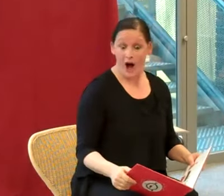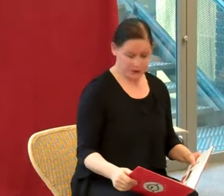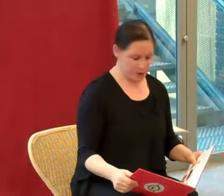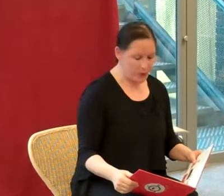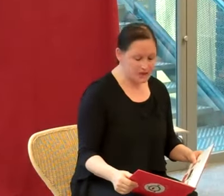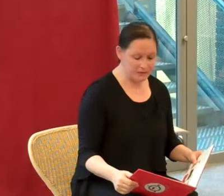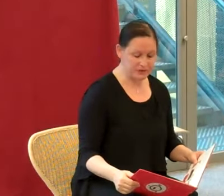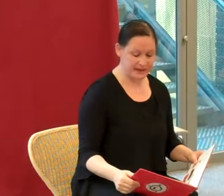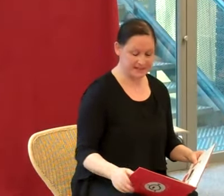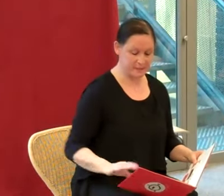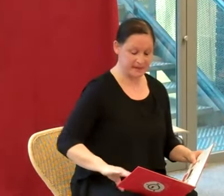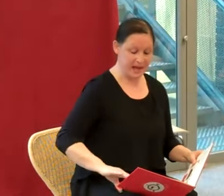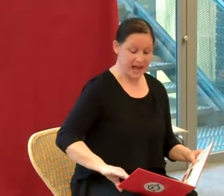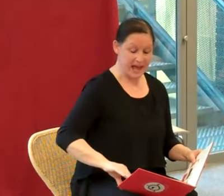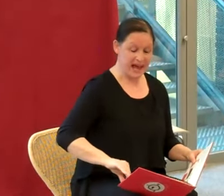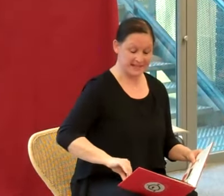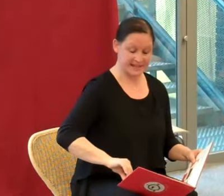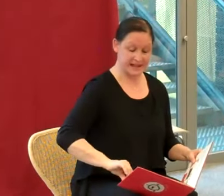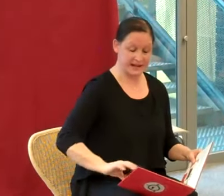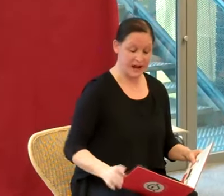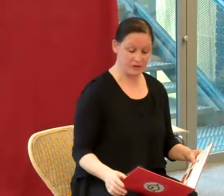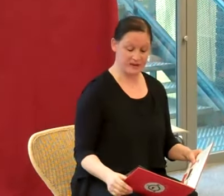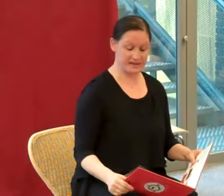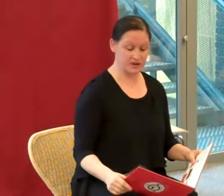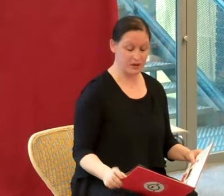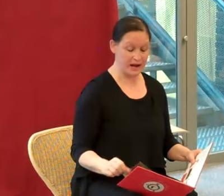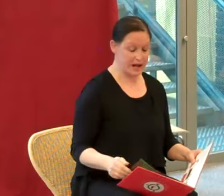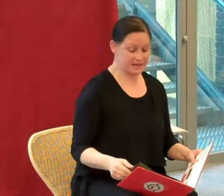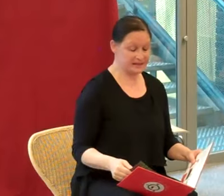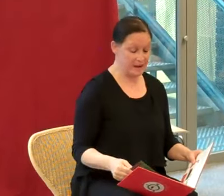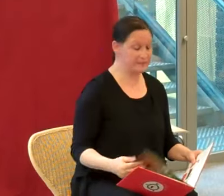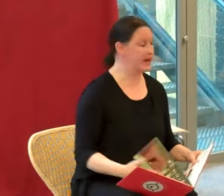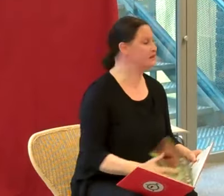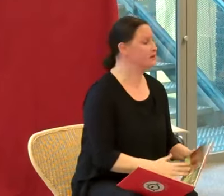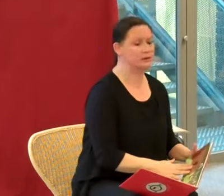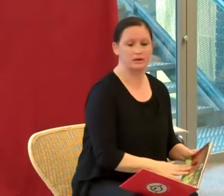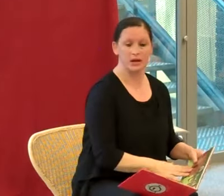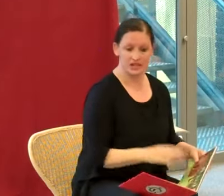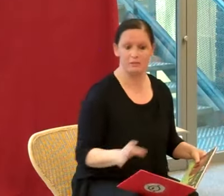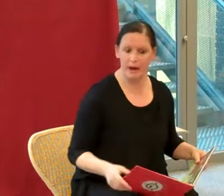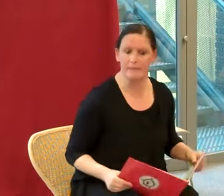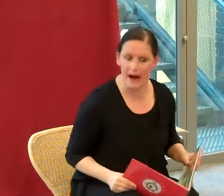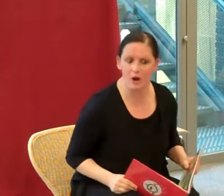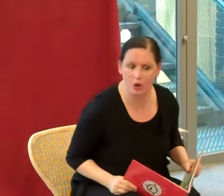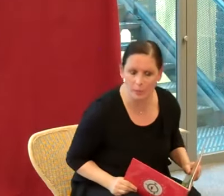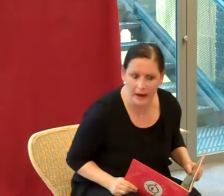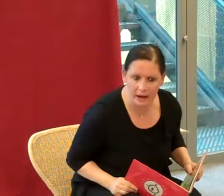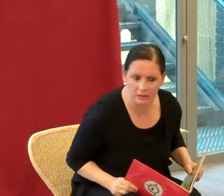Ce projet fut accepté et à cette année-là, le festin de Noël, c'est Dinde-Dinde qui prépara le repas.